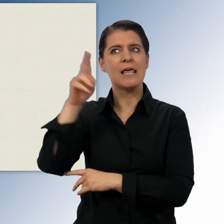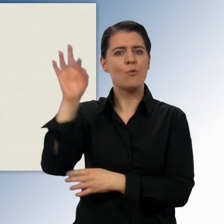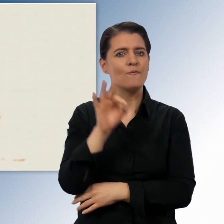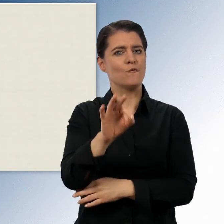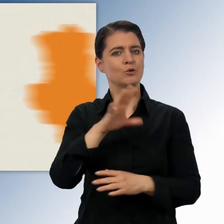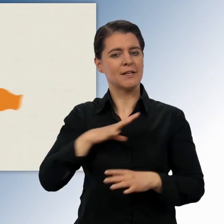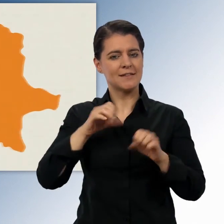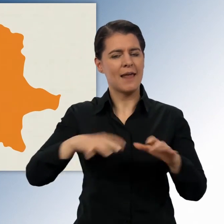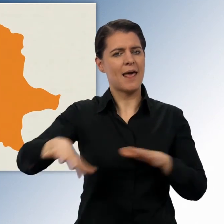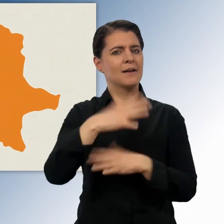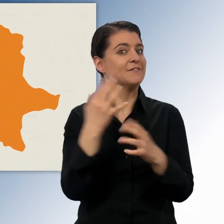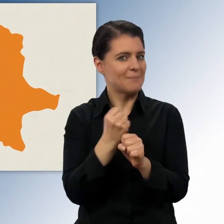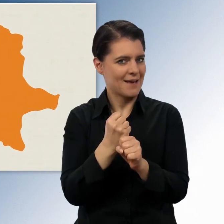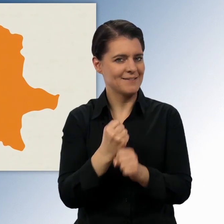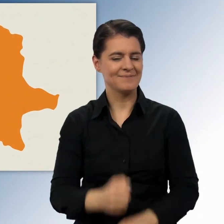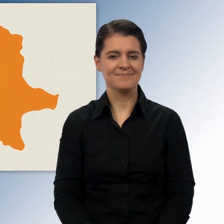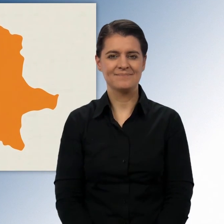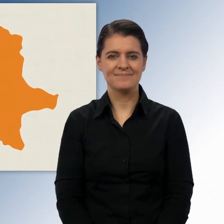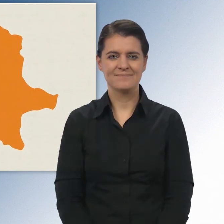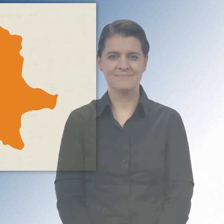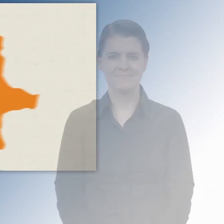die EU in Sachsen-Anhalt möglich macht.